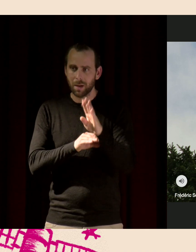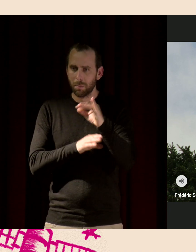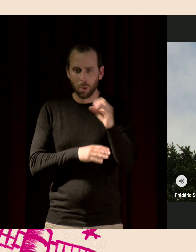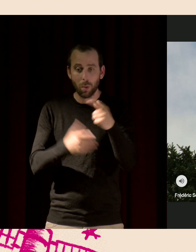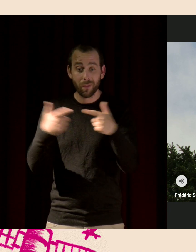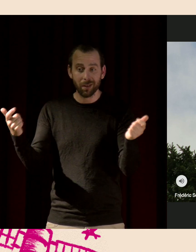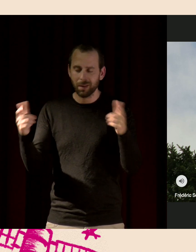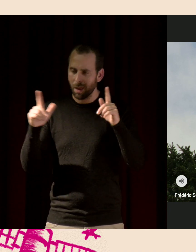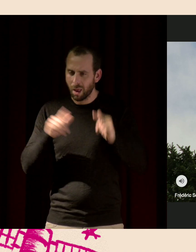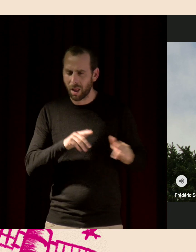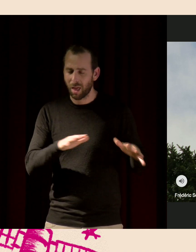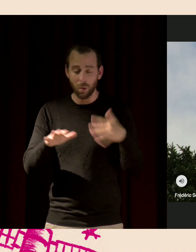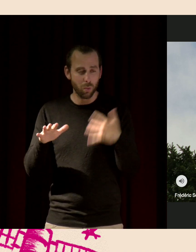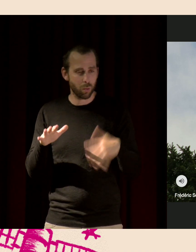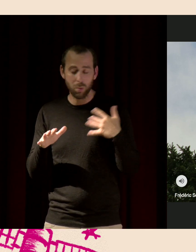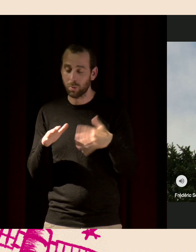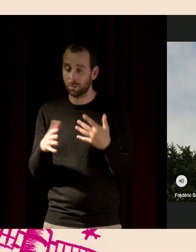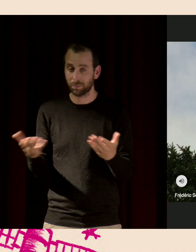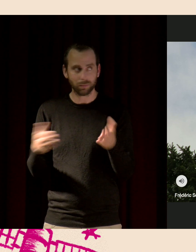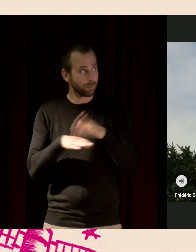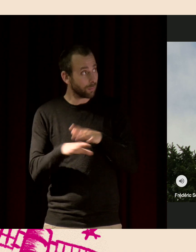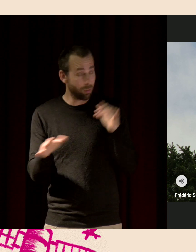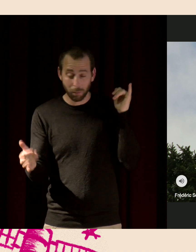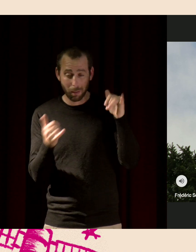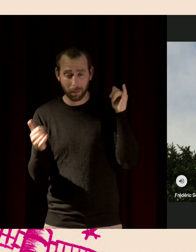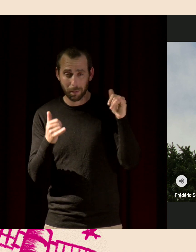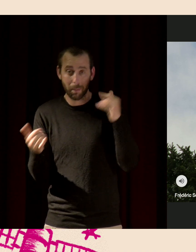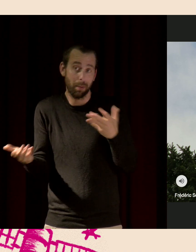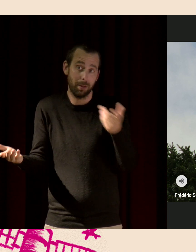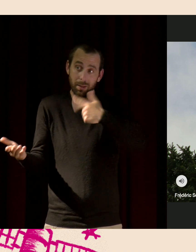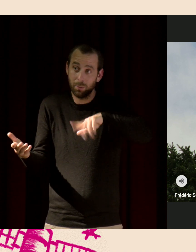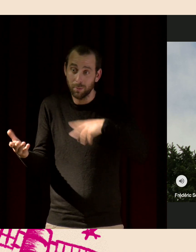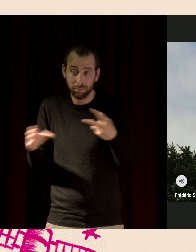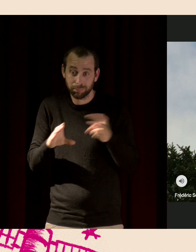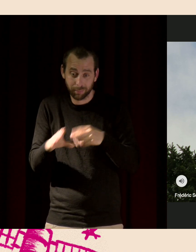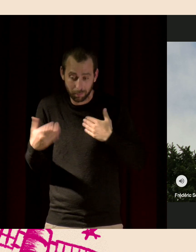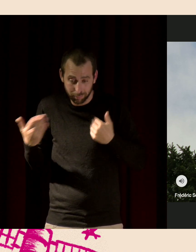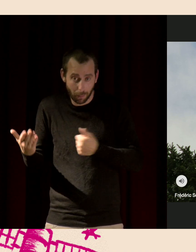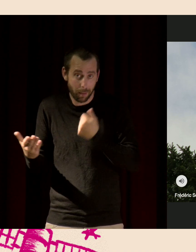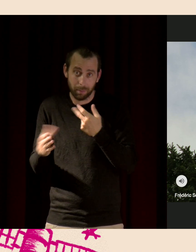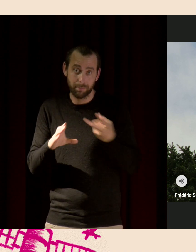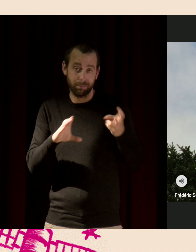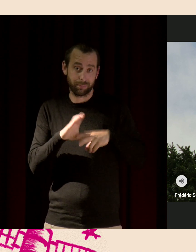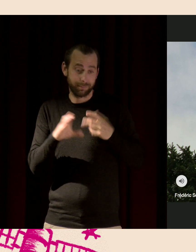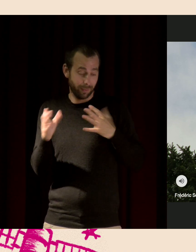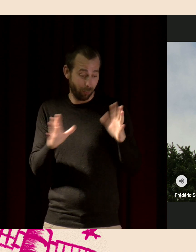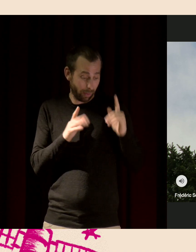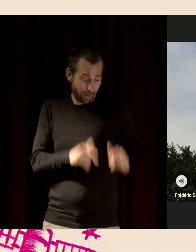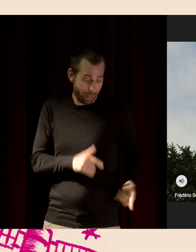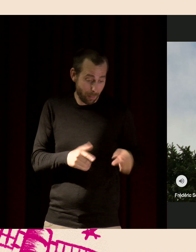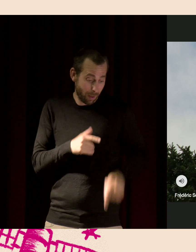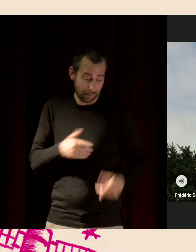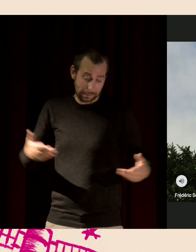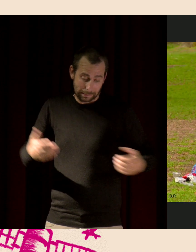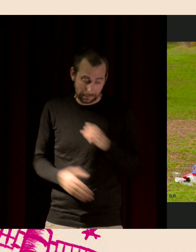Elle est complètement arrosée par les avions que l'on prend. Moi aussi, ça m'est arrivé de survoler cette forêt. Donc voilà, c'est compliqué.